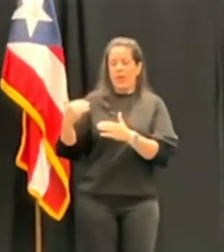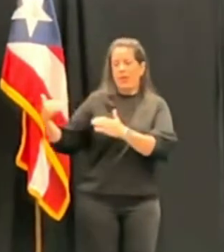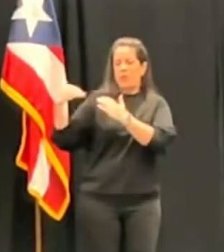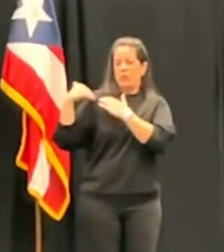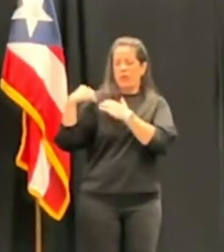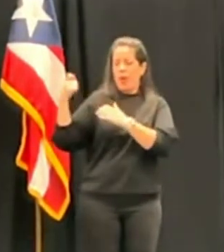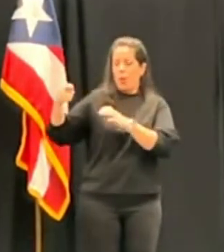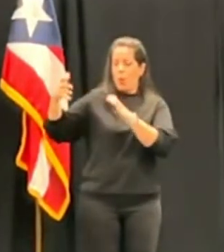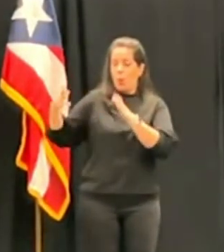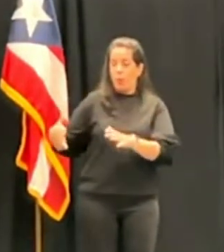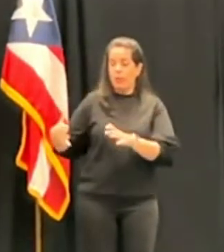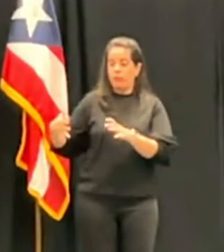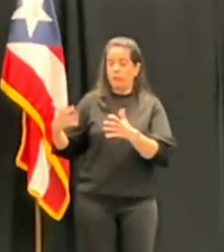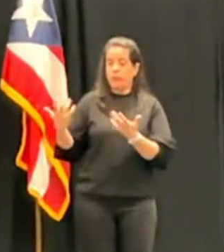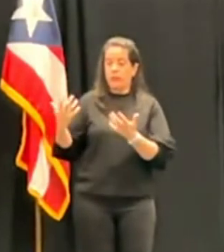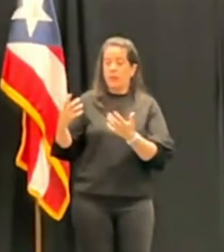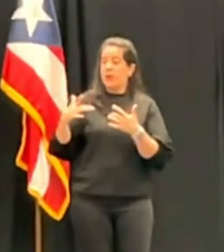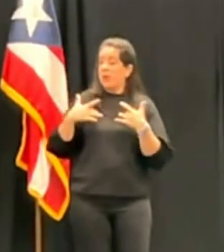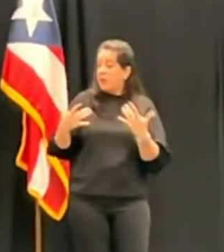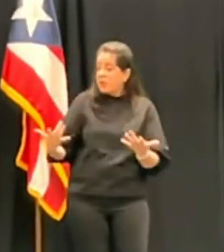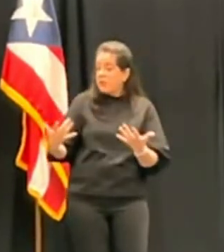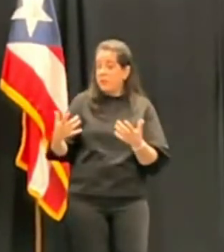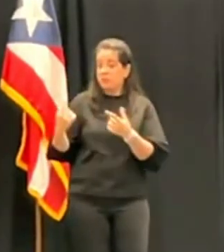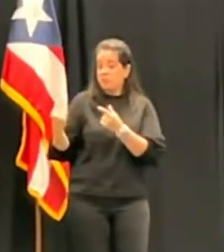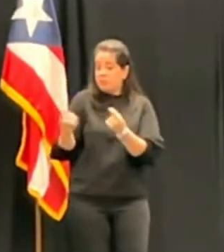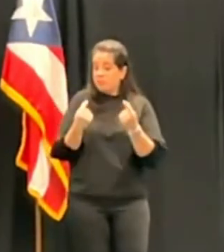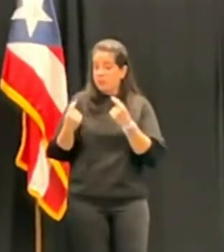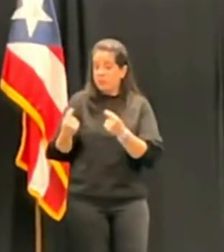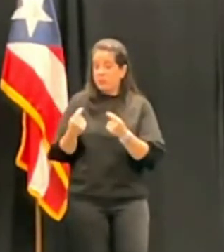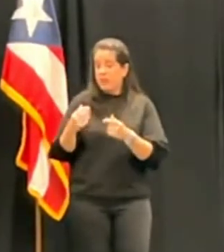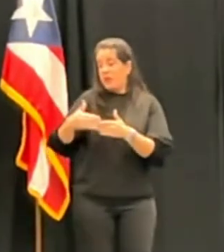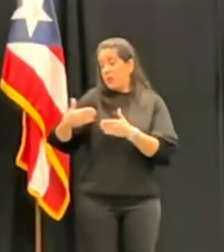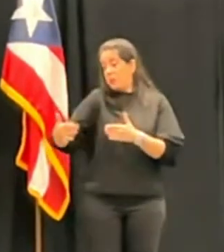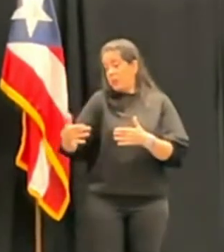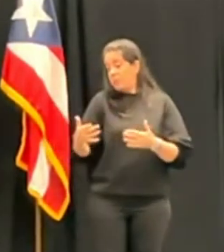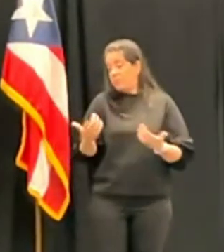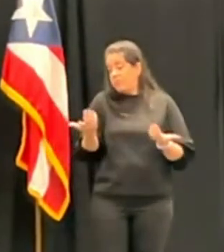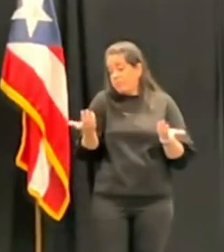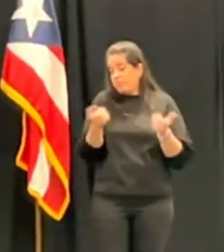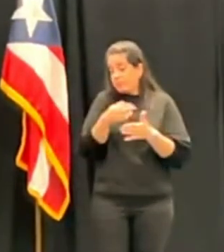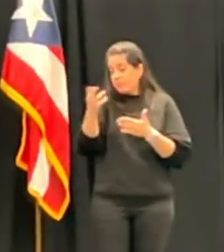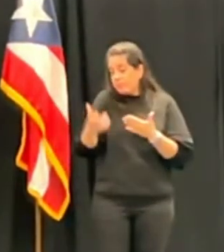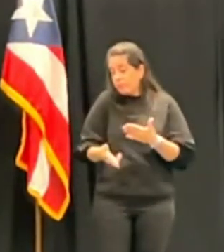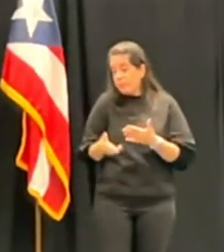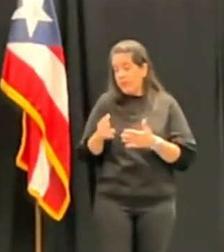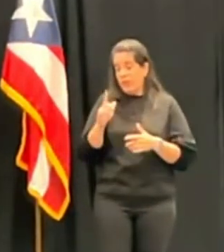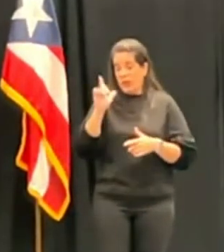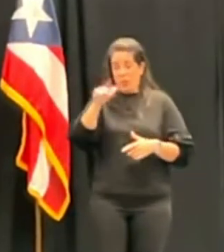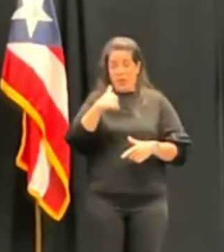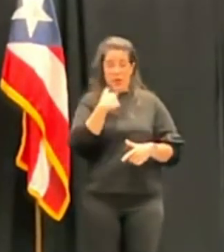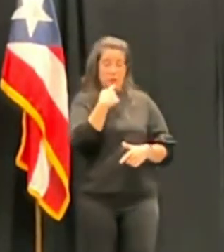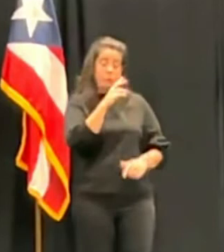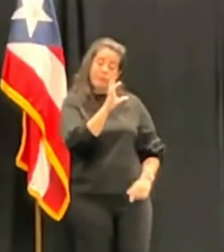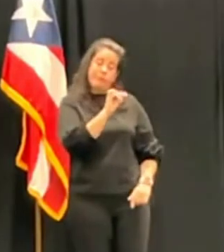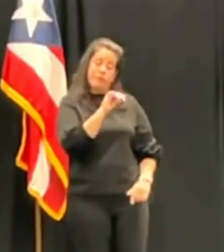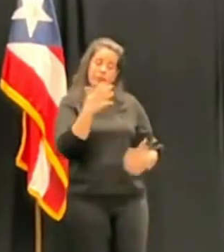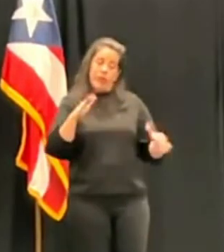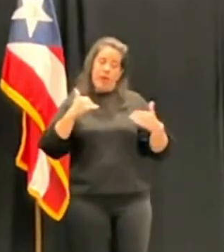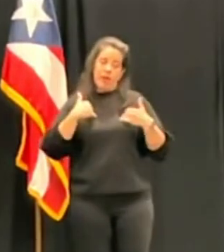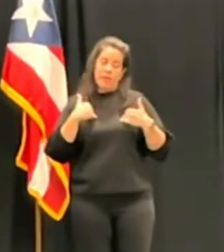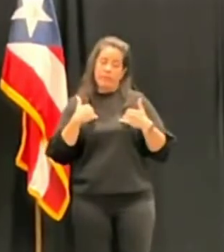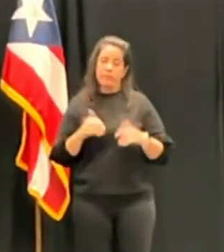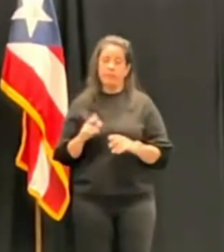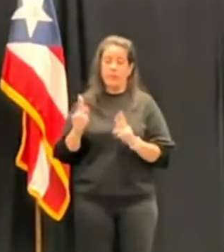pasó? ¿Cómo se da esa dinámica? ¿Y qué relación entonces quedó después de eso? Después de usted haberle dicho que no, que tenía sus candidatos. Bueno,